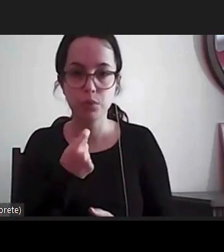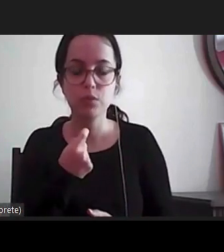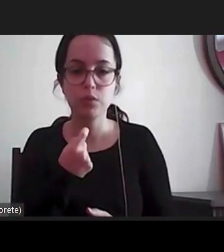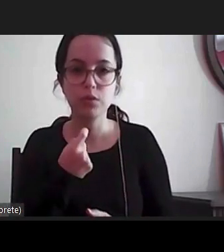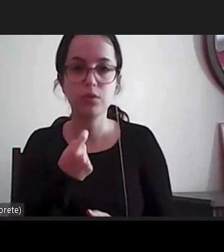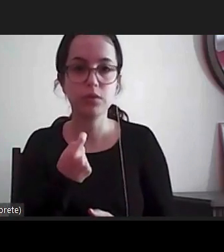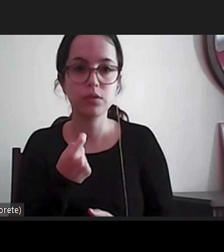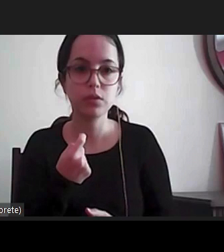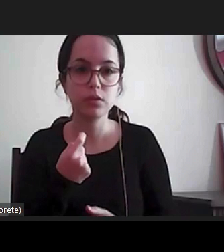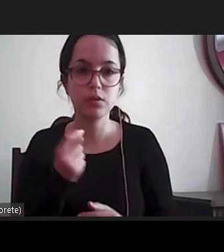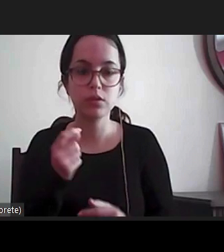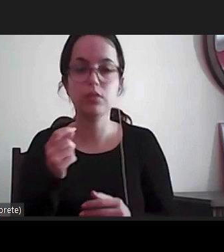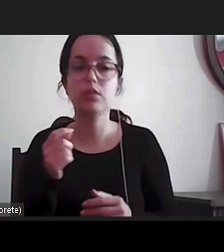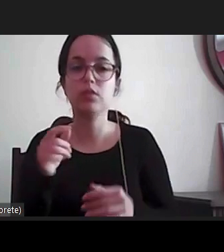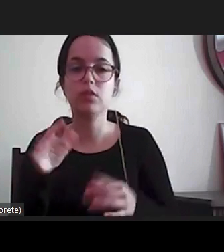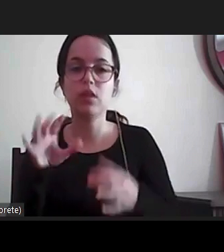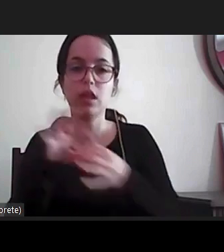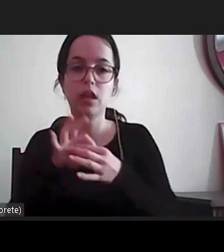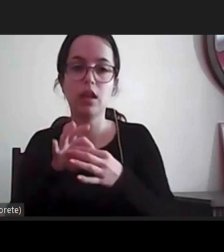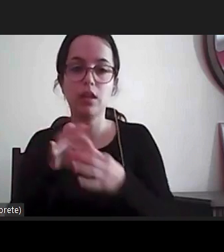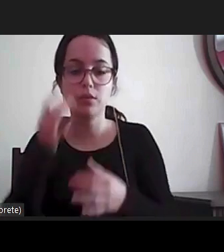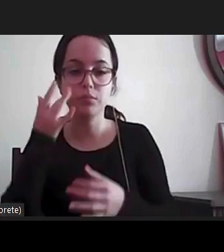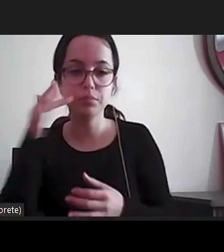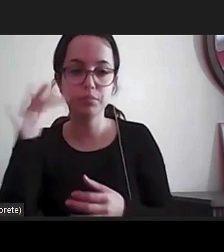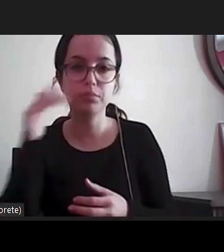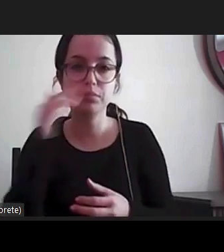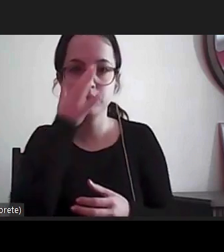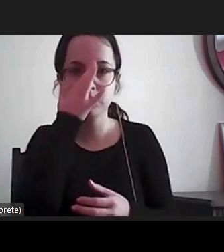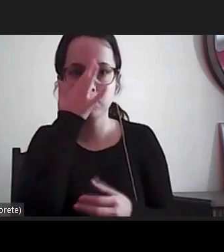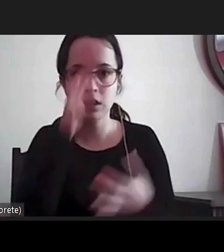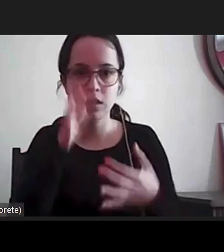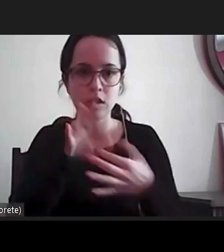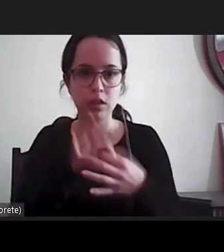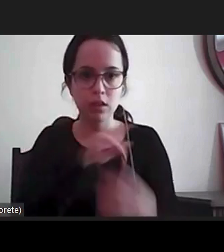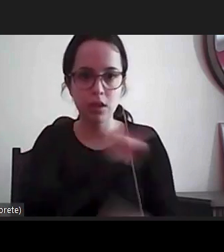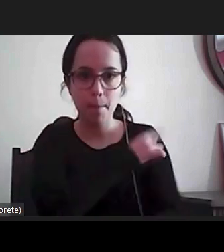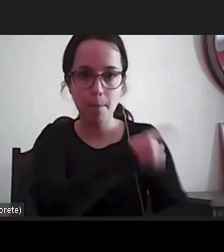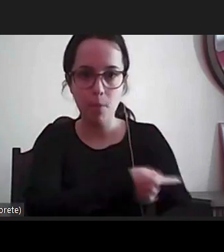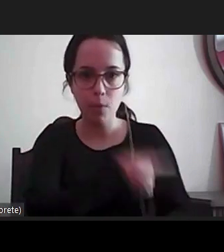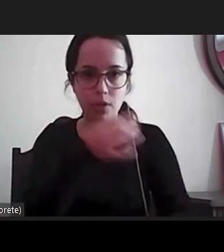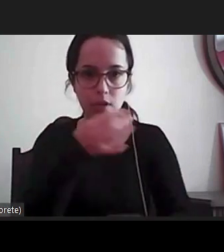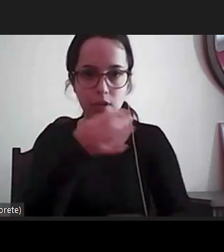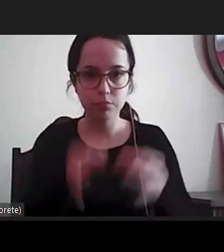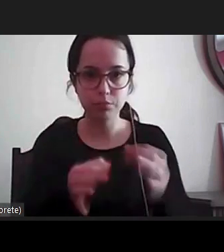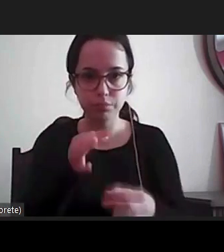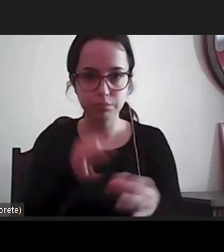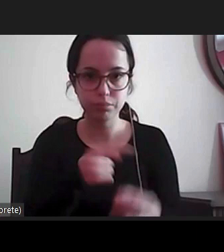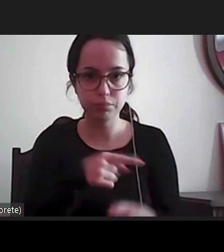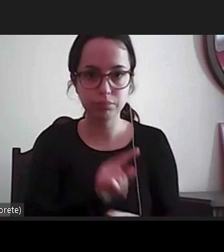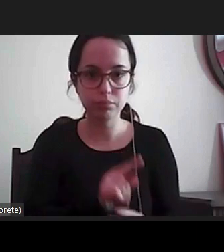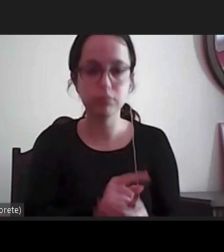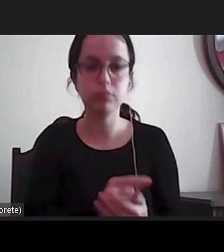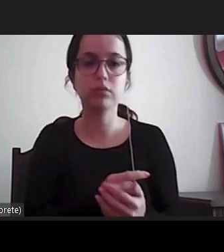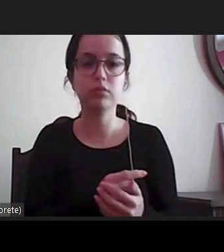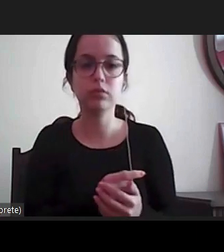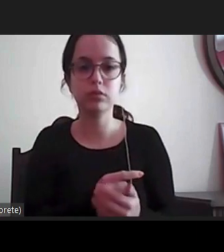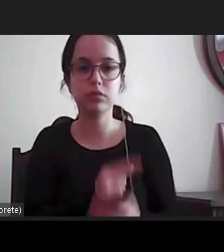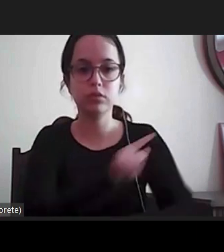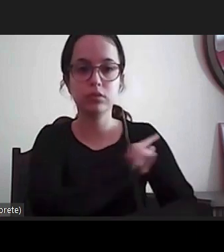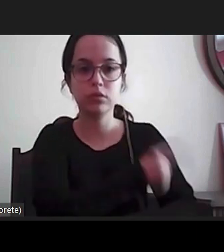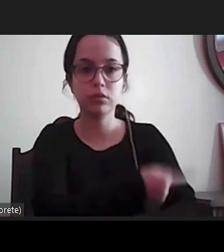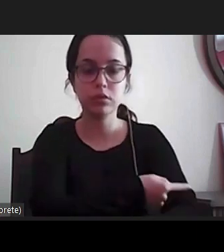internacional eu começaria então em relação aos poderes não coercivos aos poderes meramente